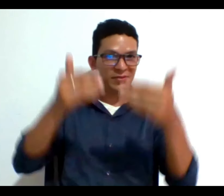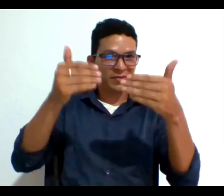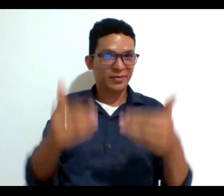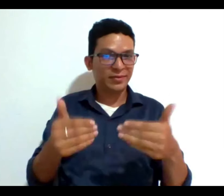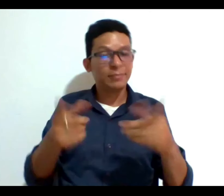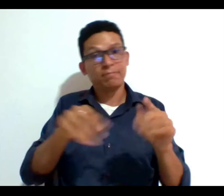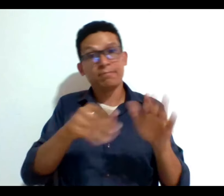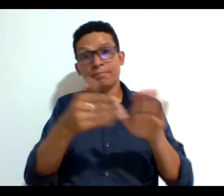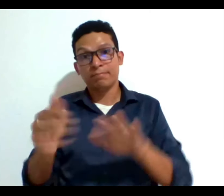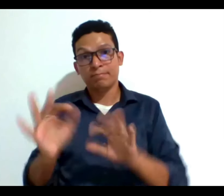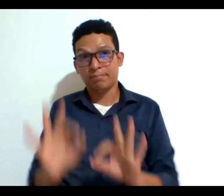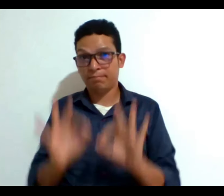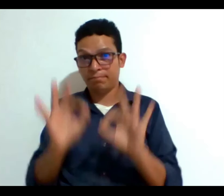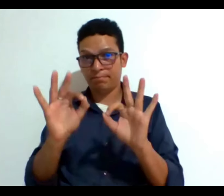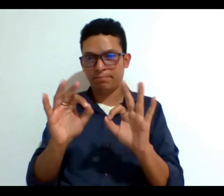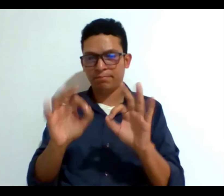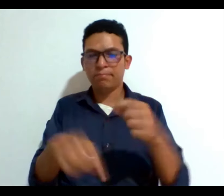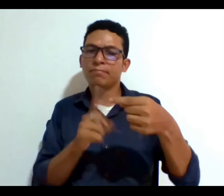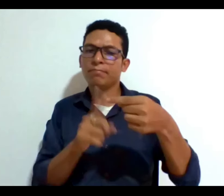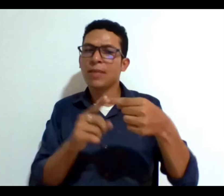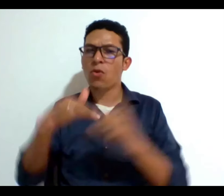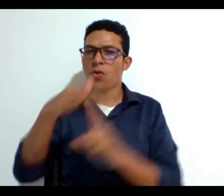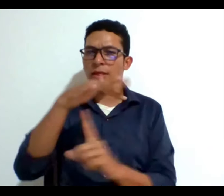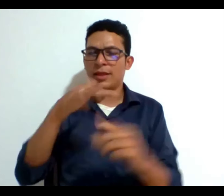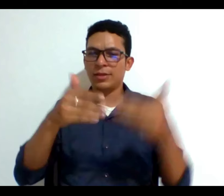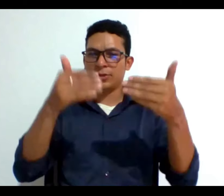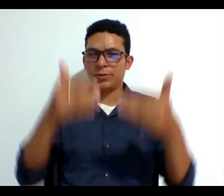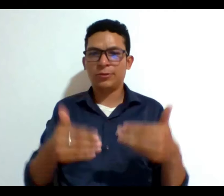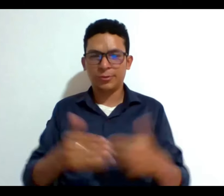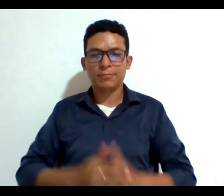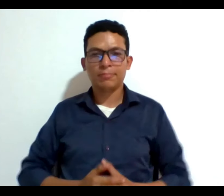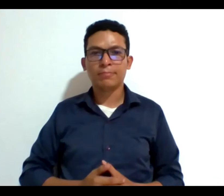la muerte digna. Entonces, quiero empezar por el contexto de la discapacidad.